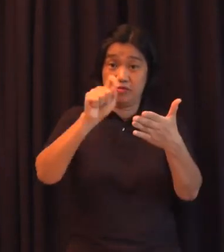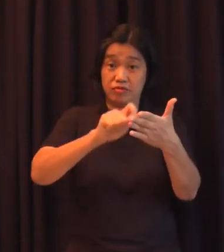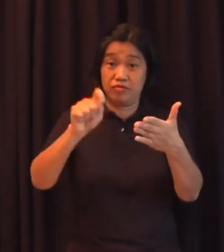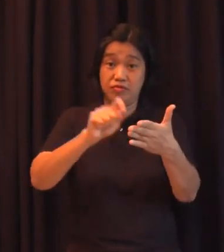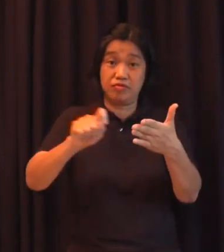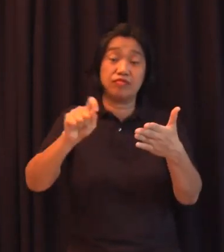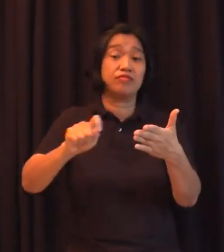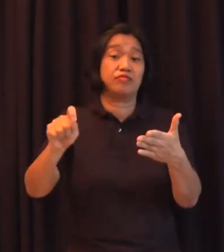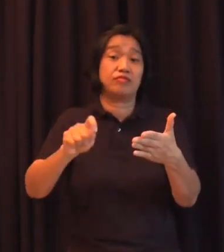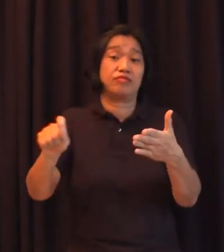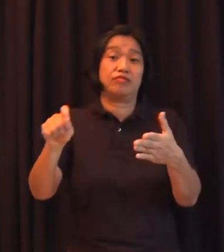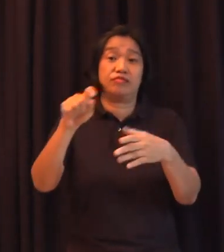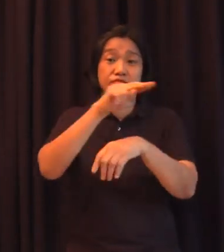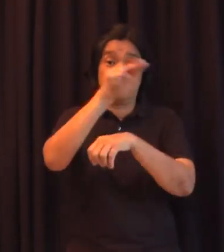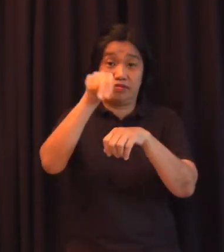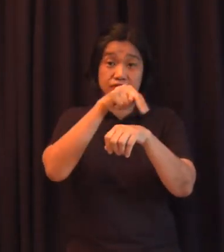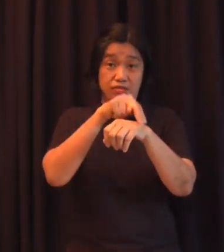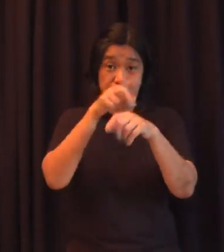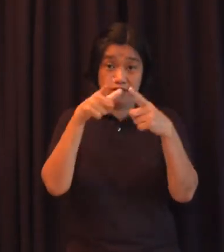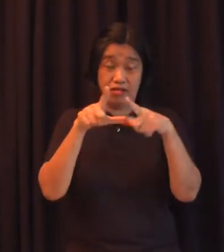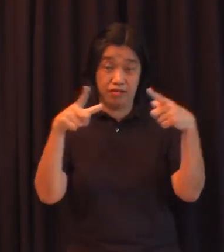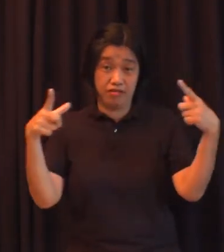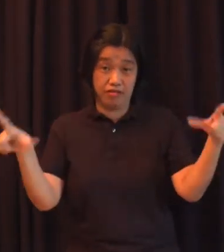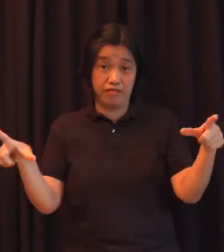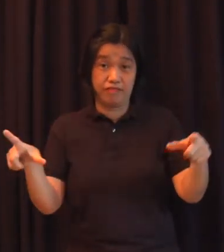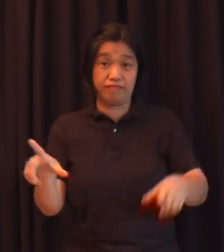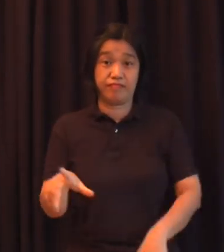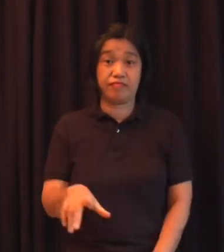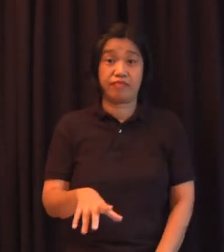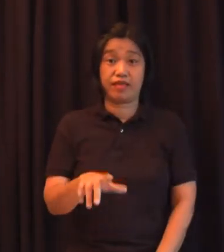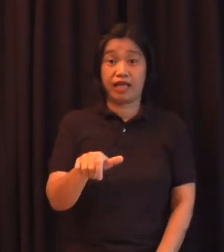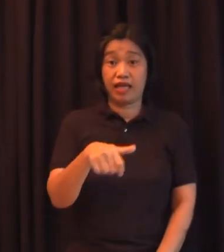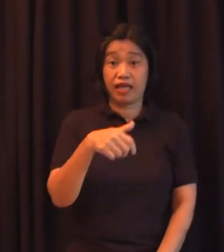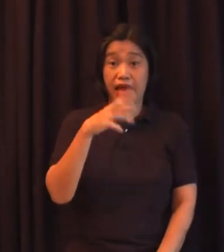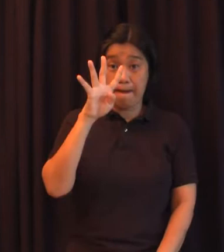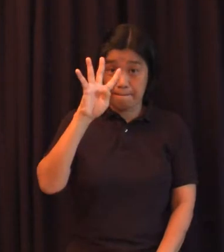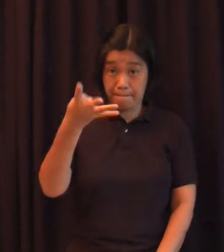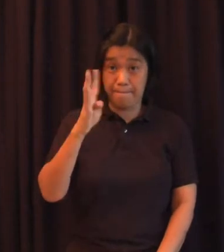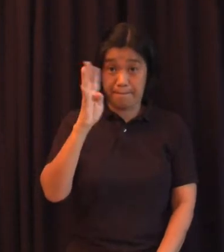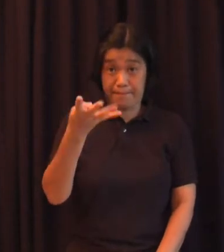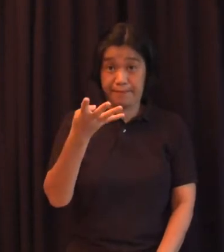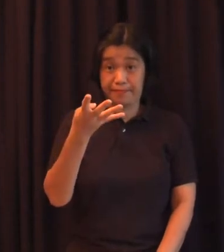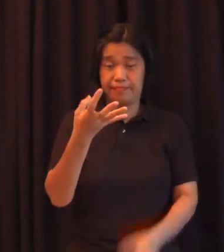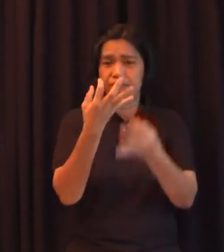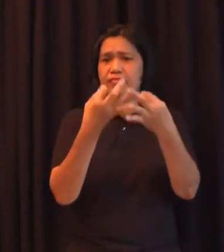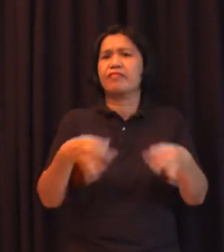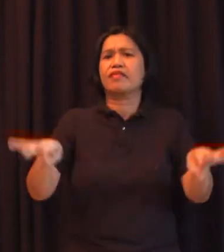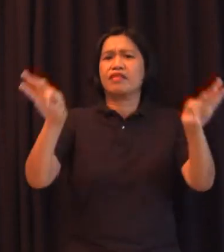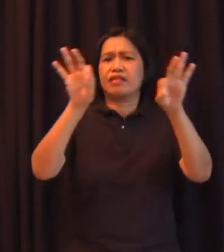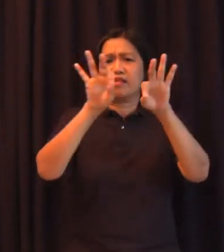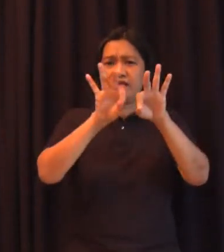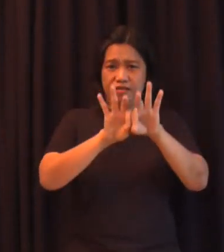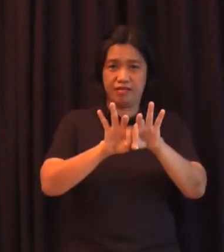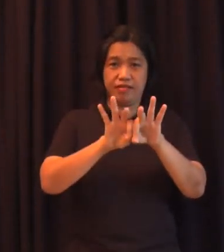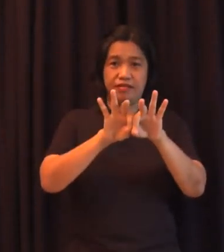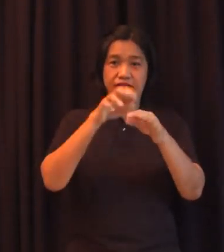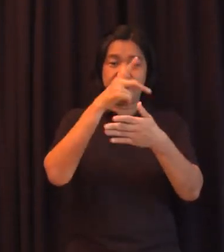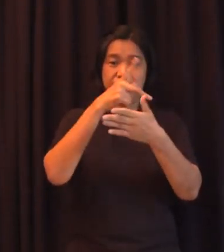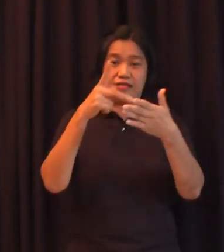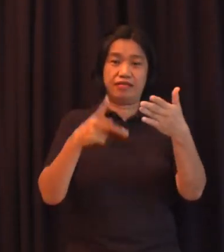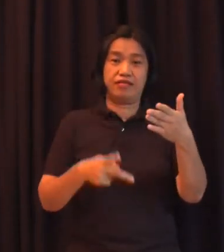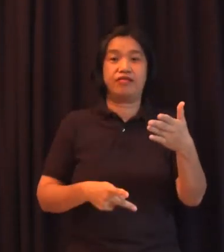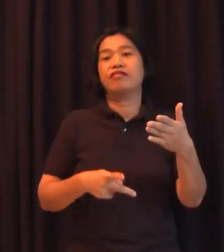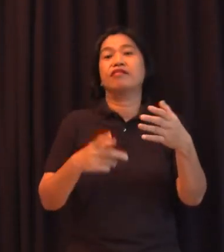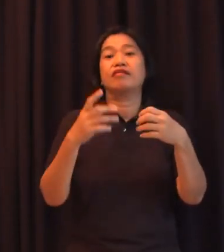pambansa. Tapos yung pangapat at mahalagang aspekto ng language planning, intellectualization ng language.